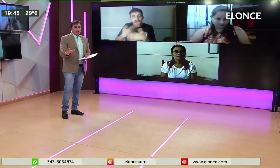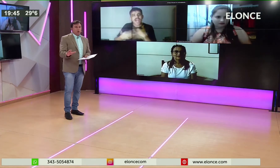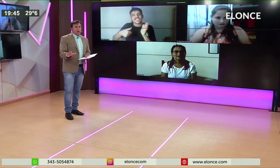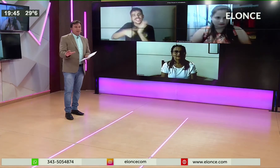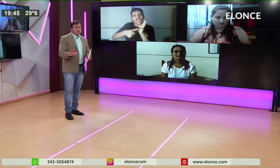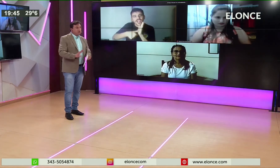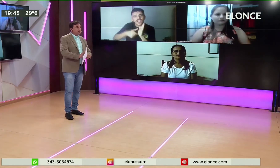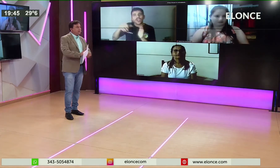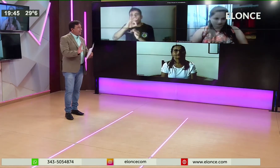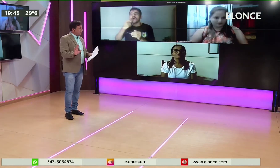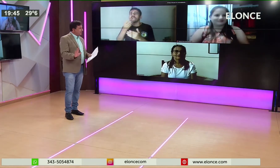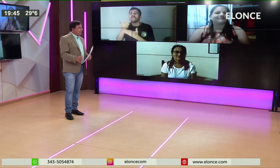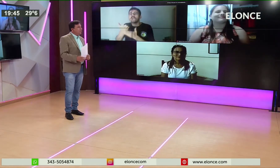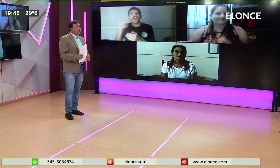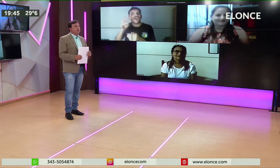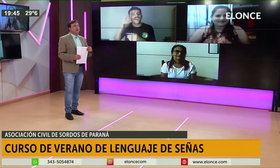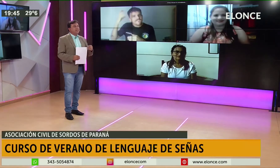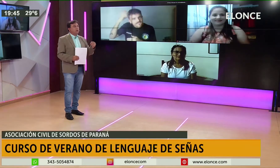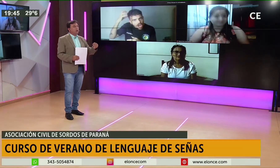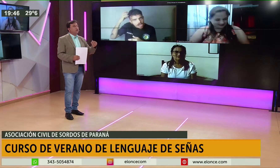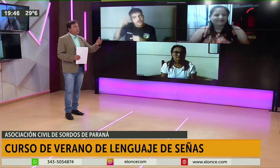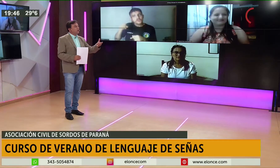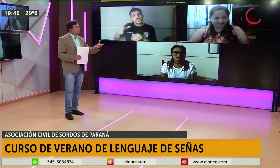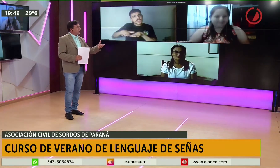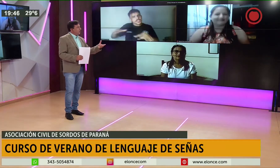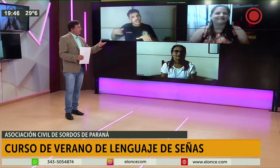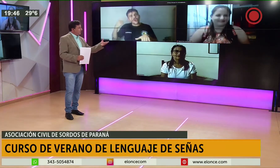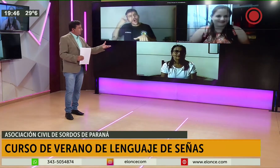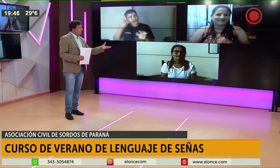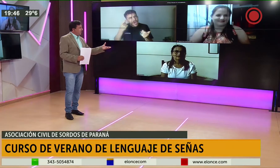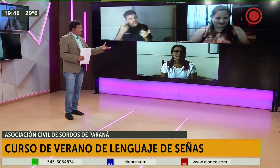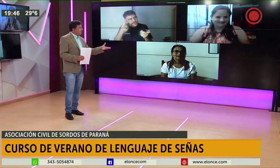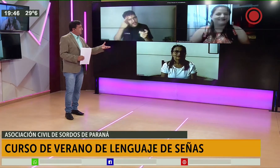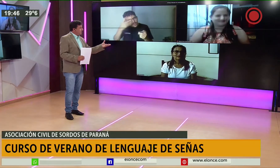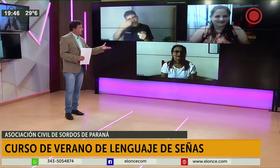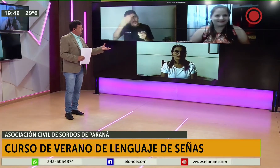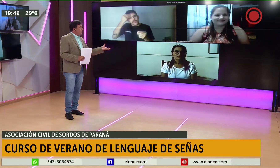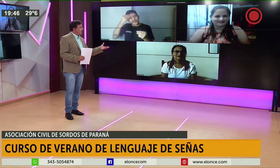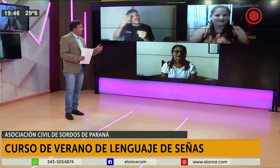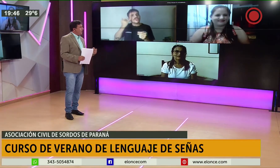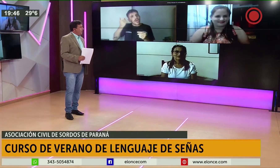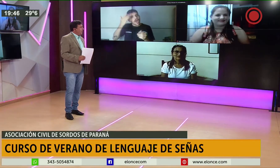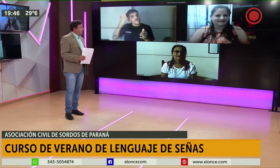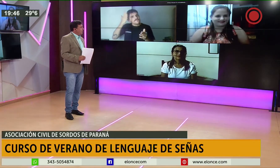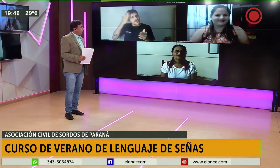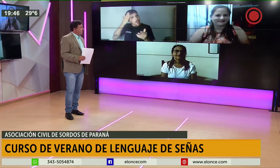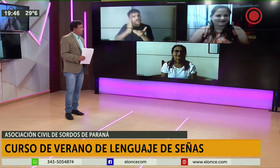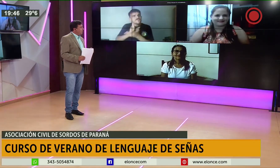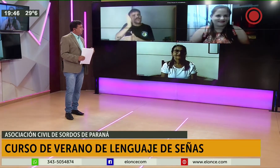chicos cuando lo aprenden no se lo olvidan más. Es mucho más fácil cuando a los chicos se les enseña el lenguaje para personas sordas,